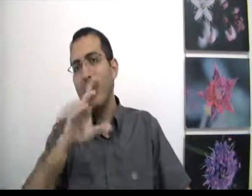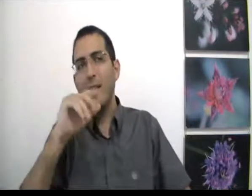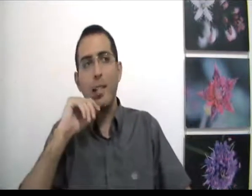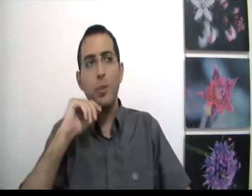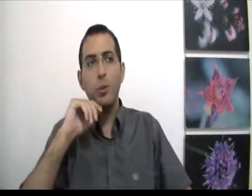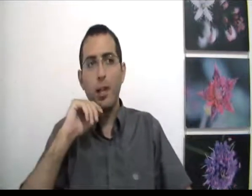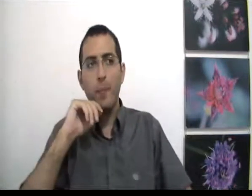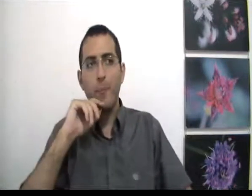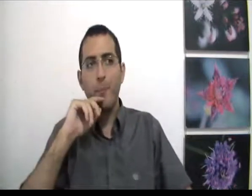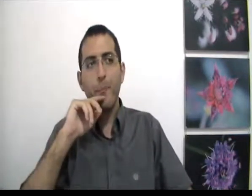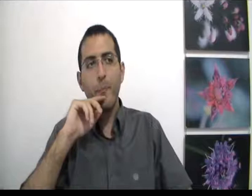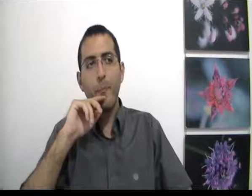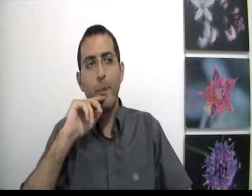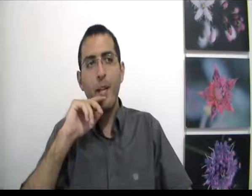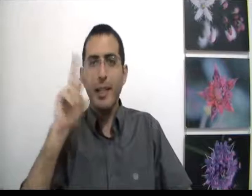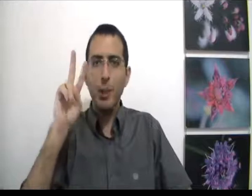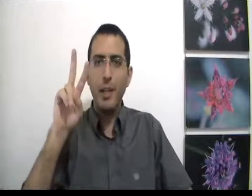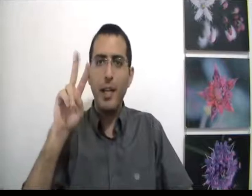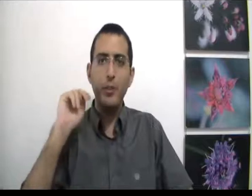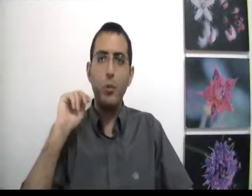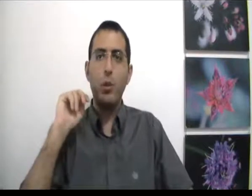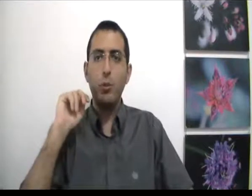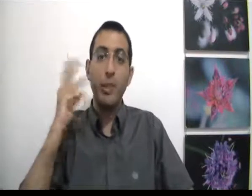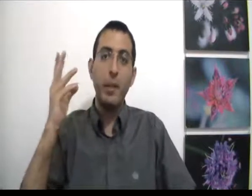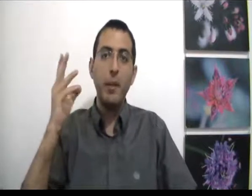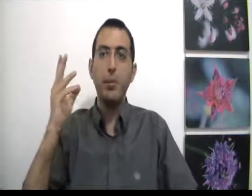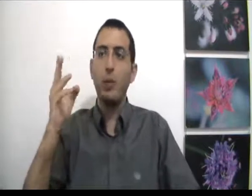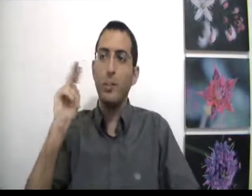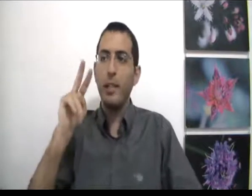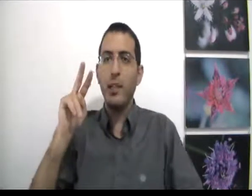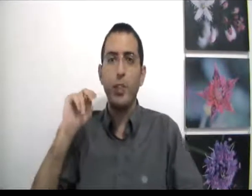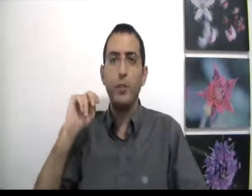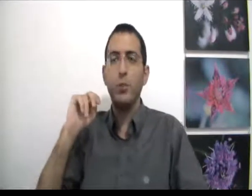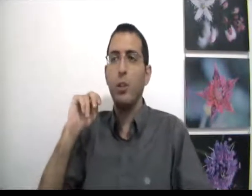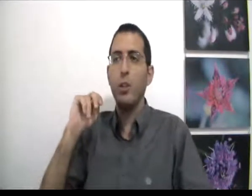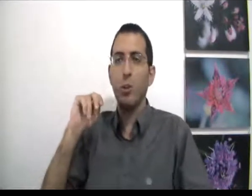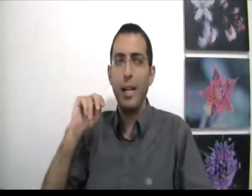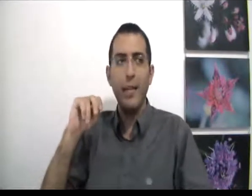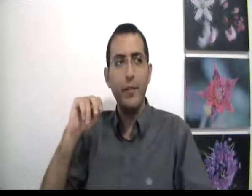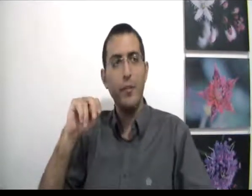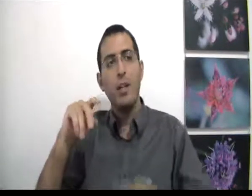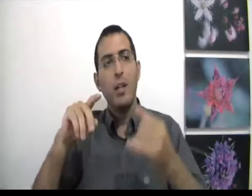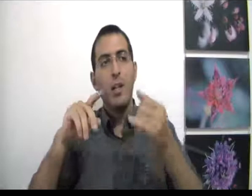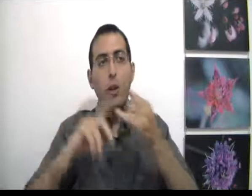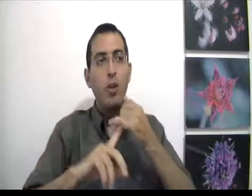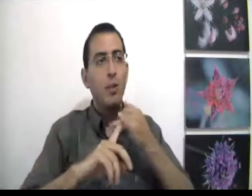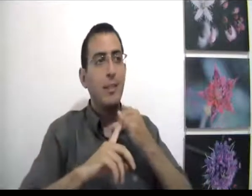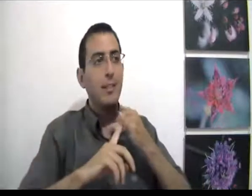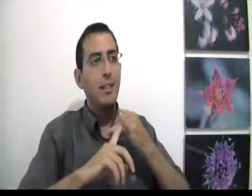וזה אני אהיה מאושר יש שתי אפשרויות ויש הרבה אפשרות. אבל בוא ניקח שתהיה אפשרות שיוכל לטעות. א. יכול להיות שאתה תעשה את